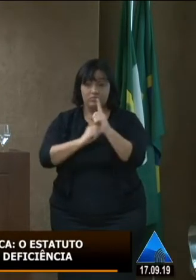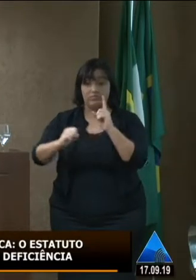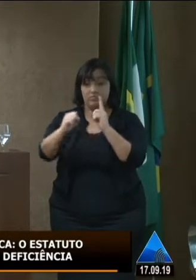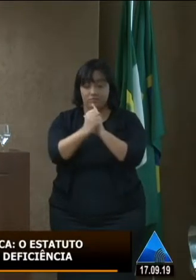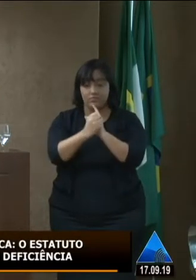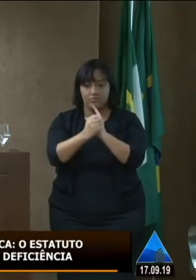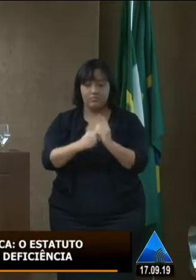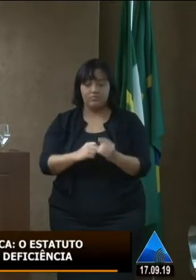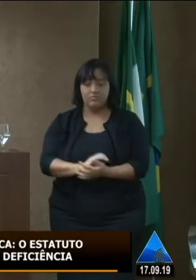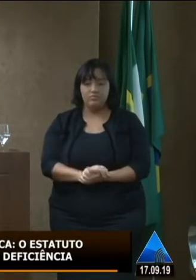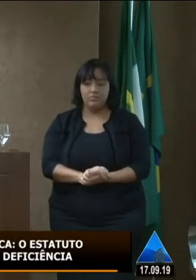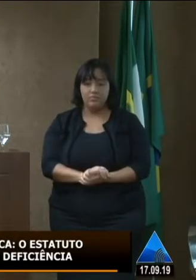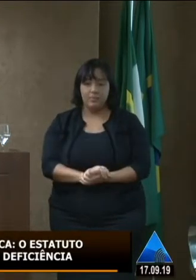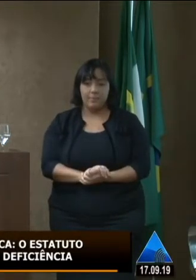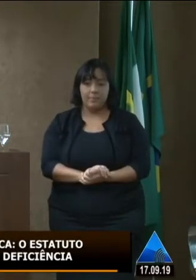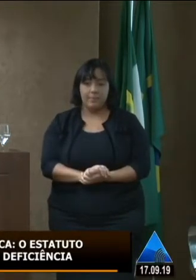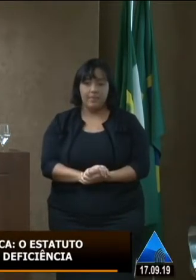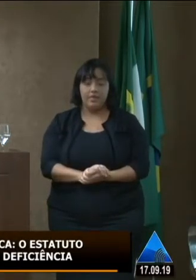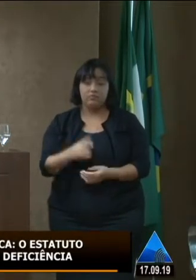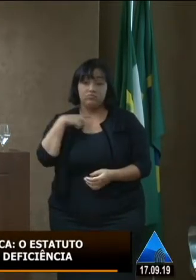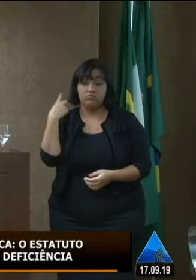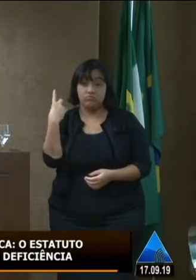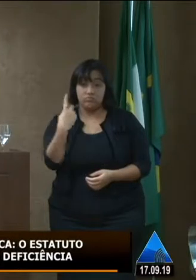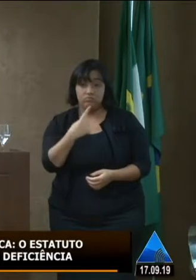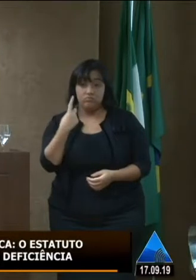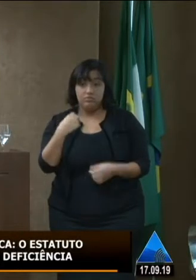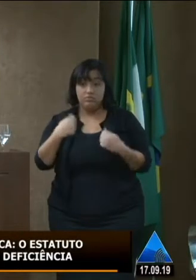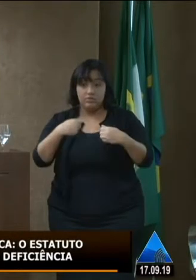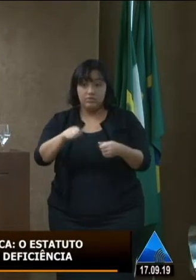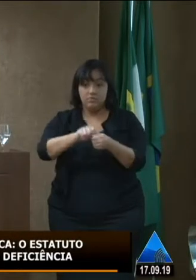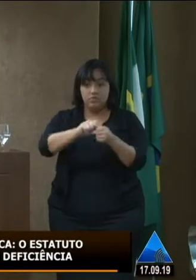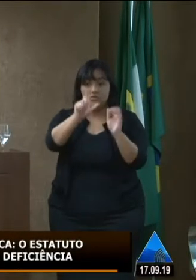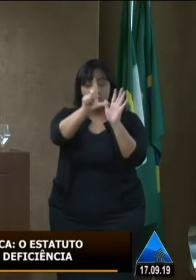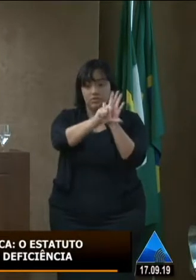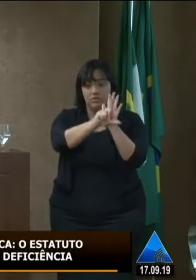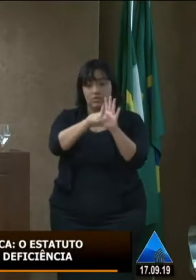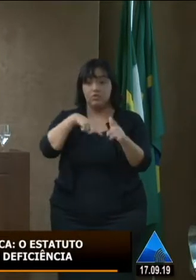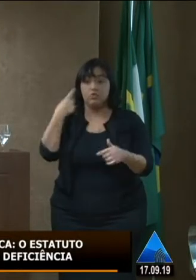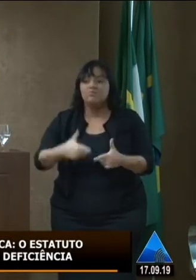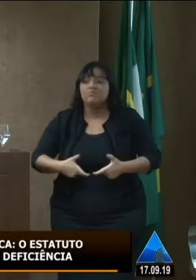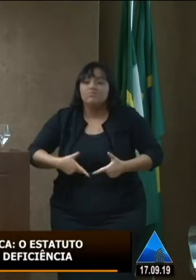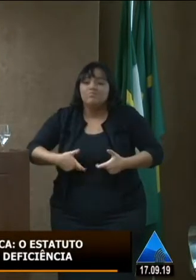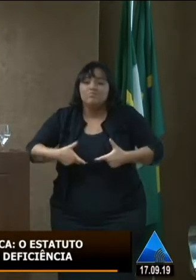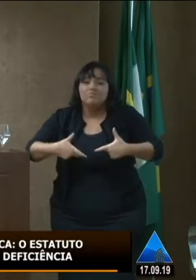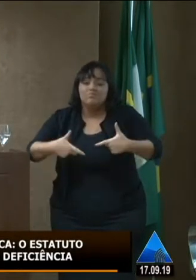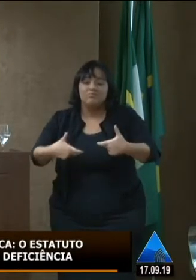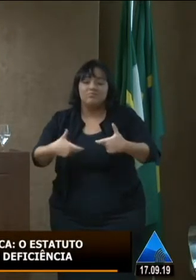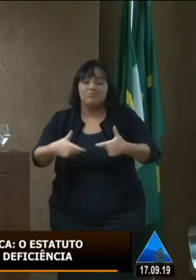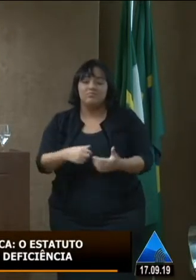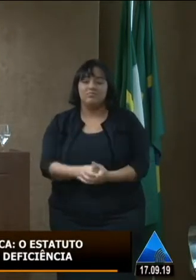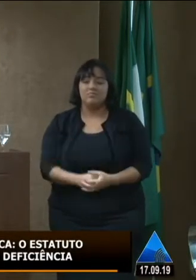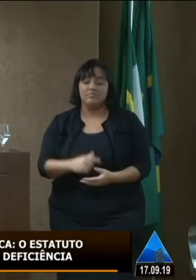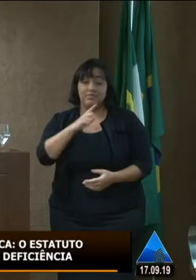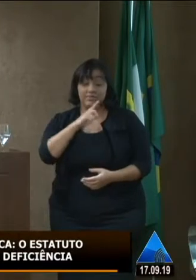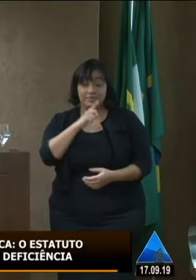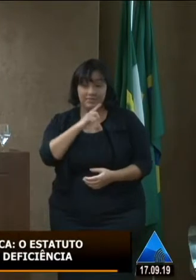fato credores que os senhores são sujeitos de direitos lutaremos para que nós possamos